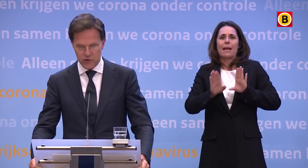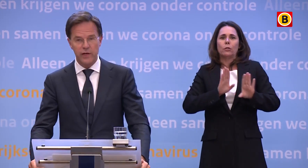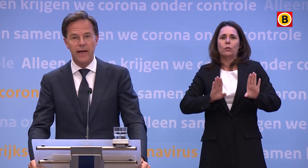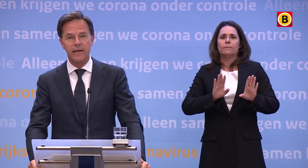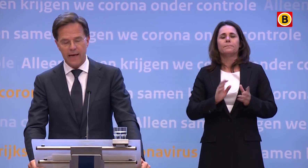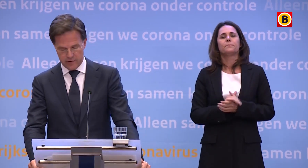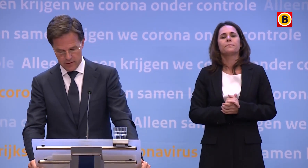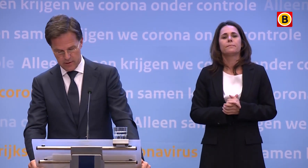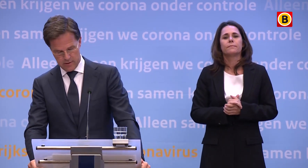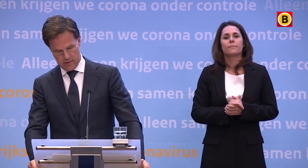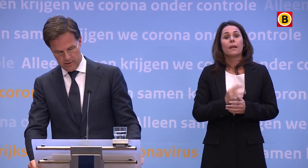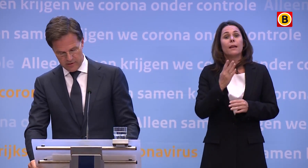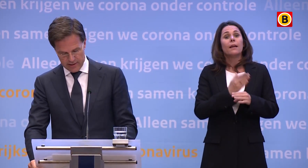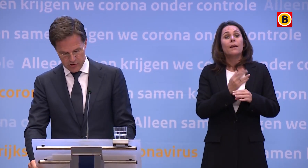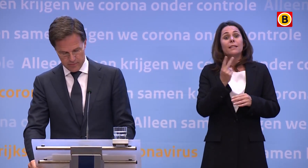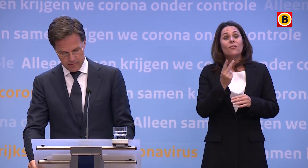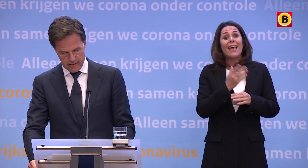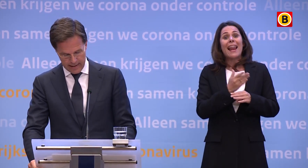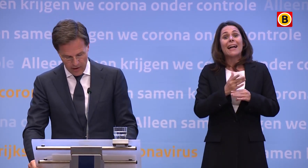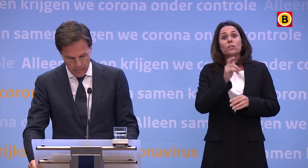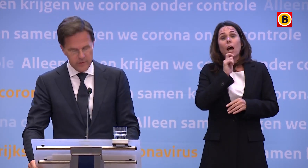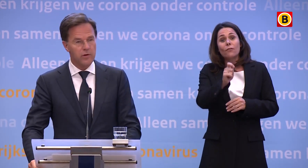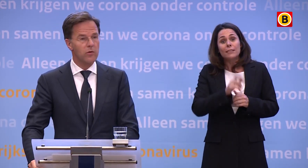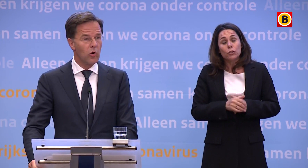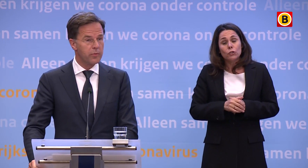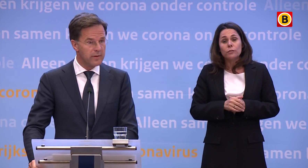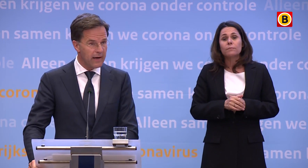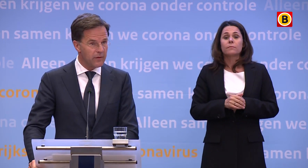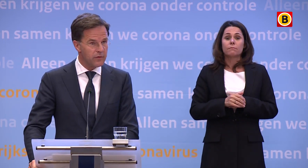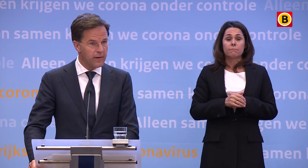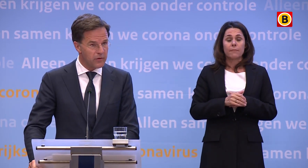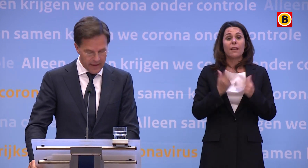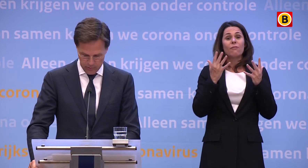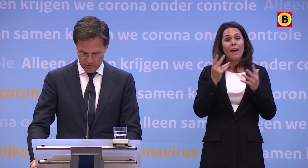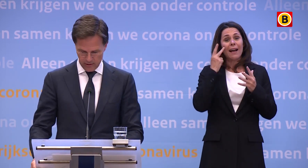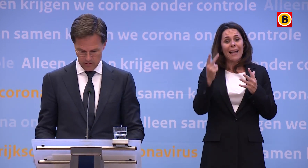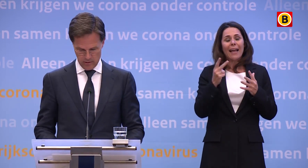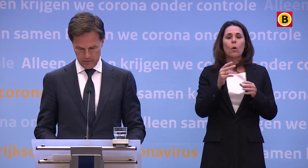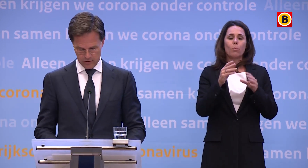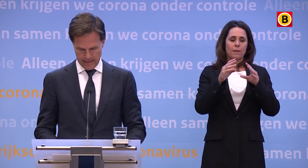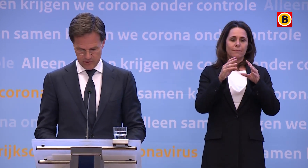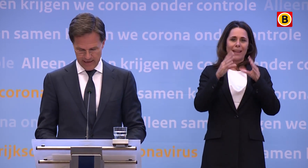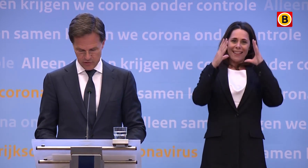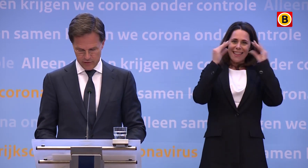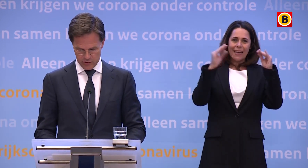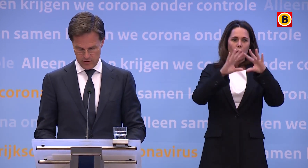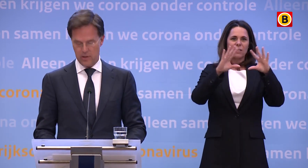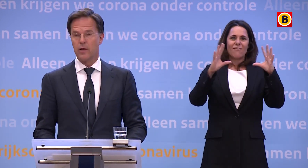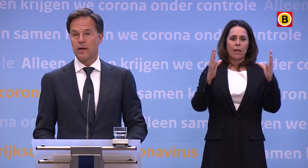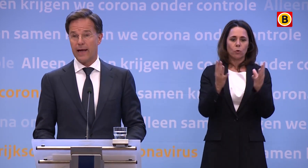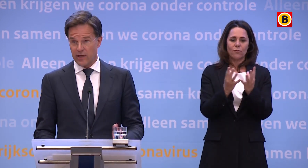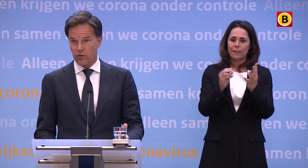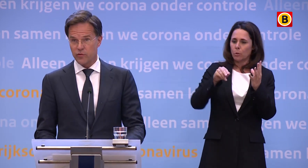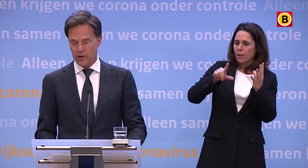laatste adviezen voor iedereen die kijkt. Ten eerste, kijk regelmatig op nederlandwereldwijd.nl voor het laatste reisadvies.